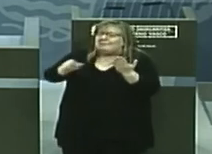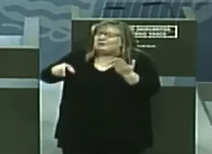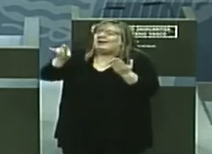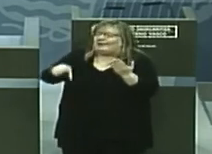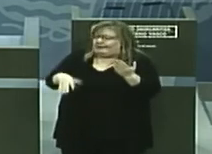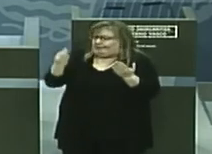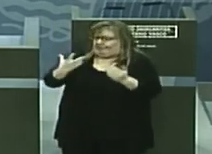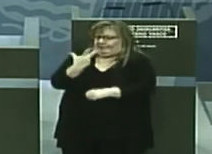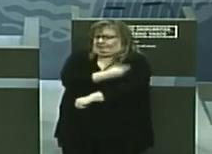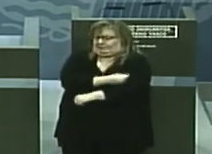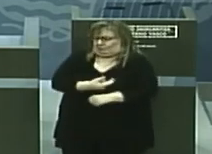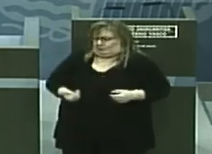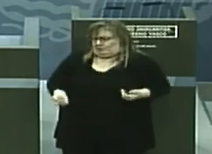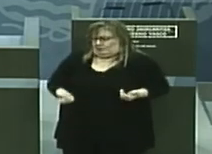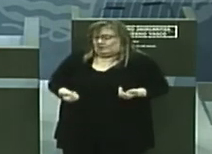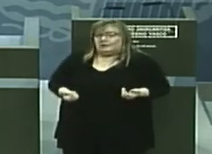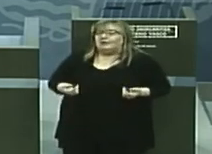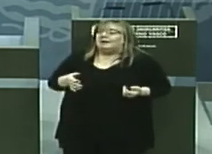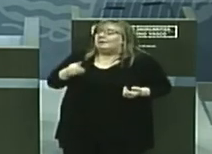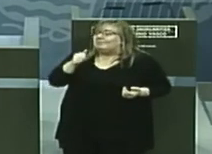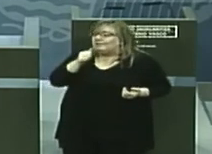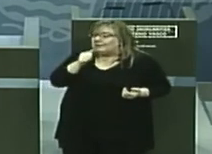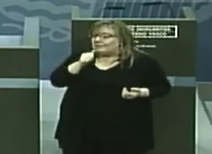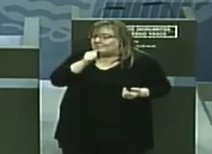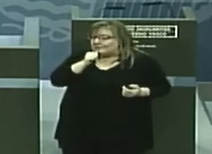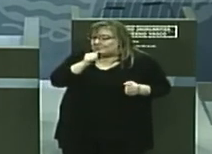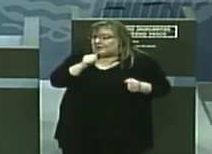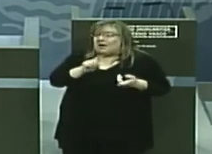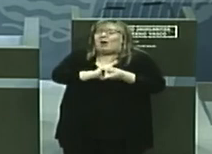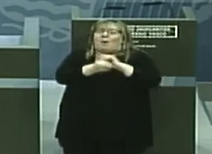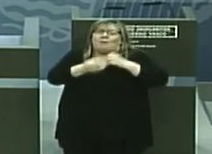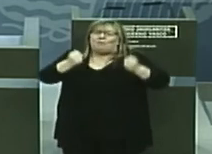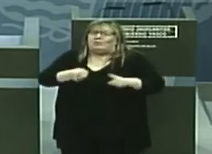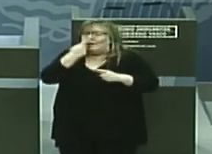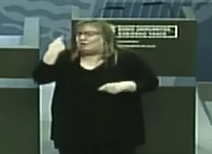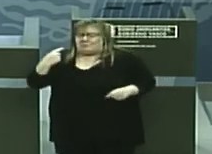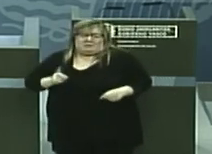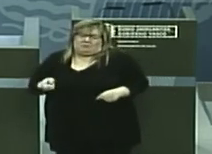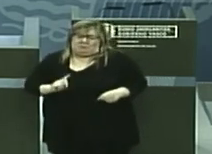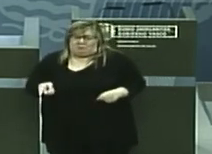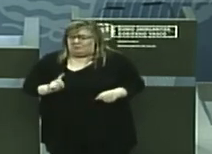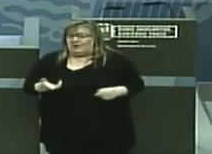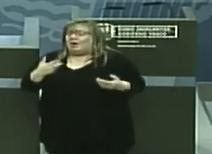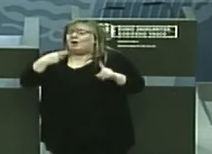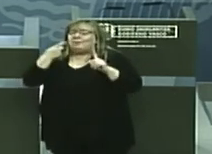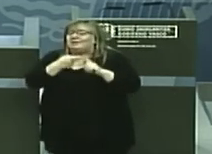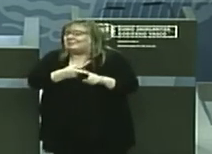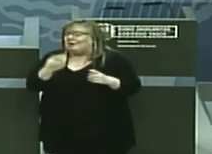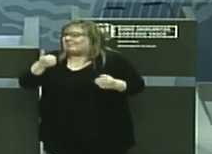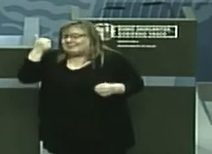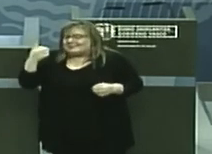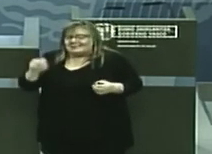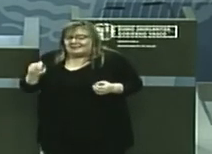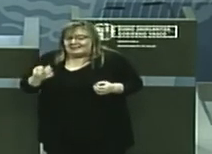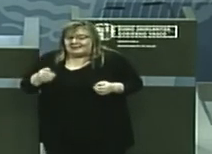las vacunas, pero realmente no está habiendo grandes cambios. Y el objetivo es más